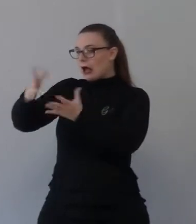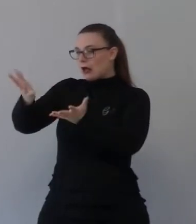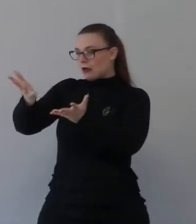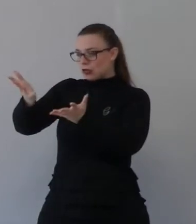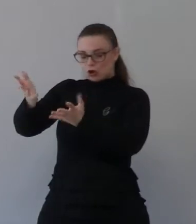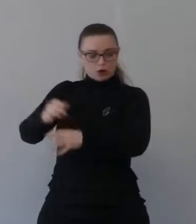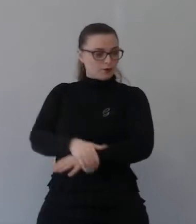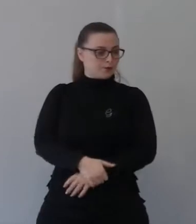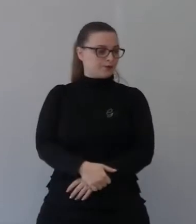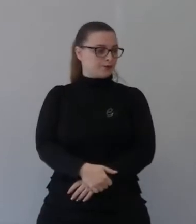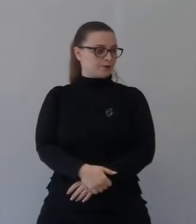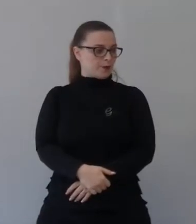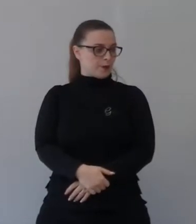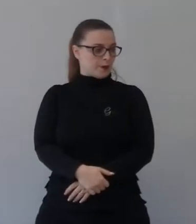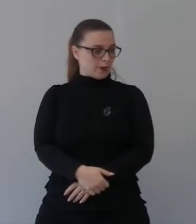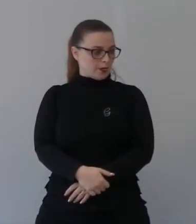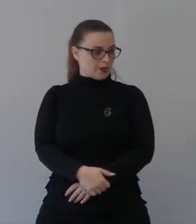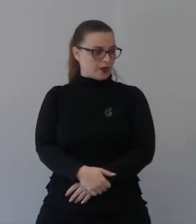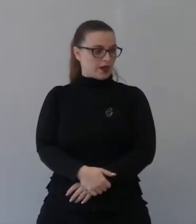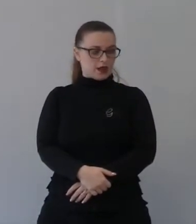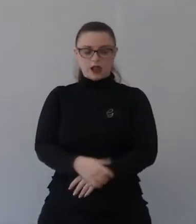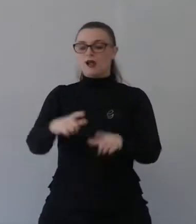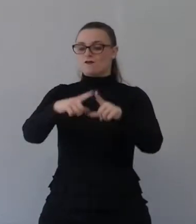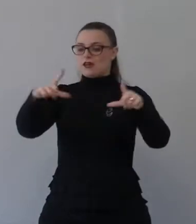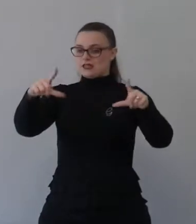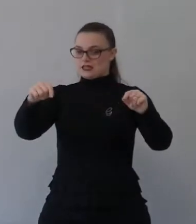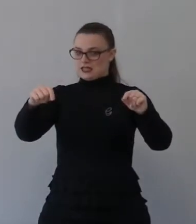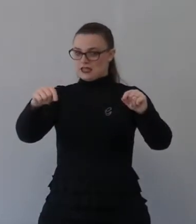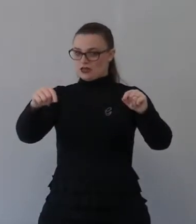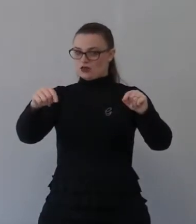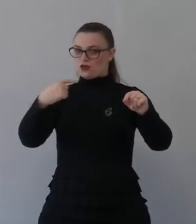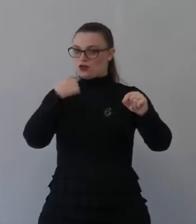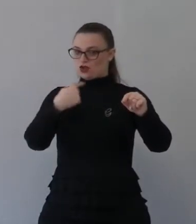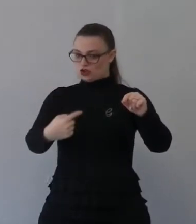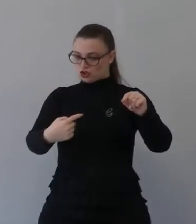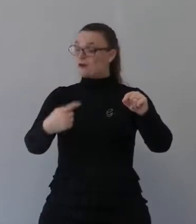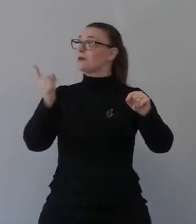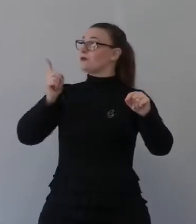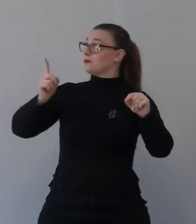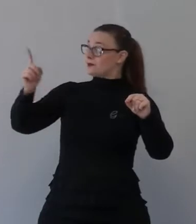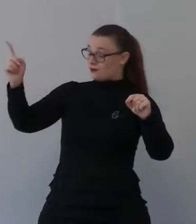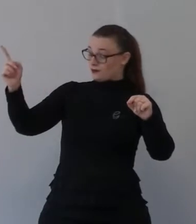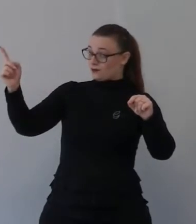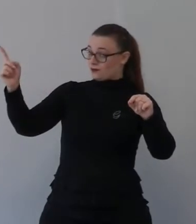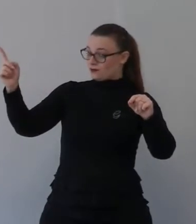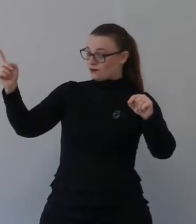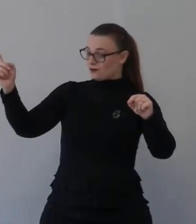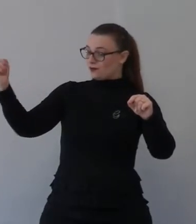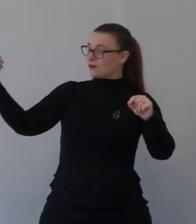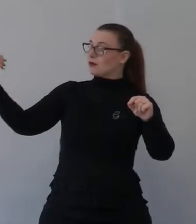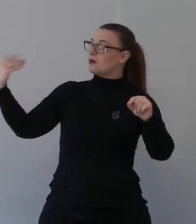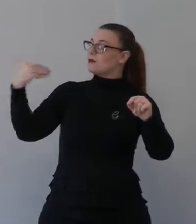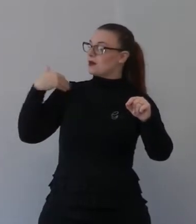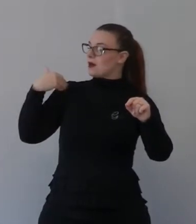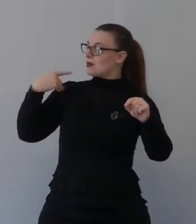versetto suonerebbe così, il Signore, lo spirito di Dio del Signore è su di me, perché il Signore mi ha